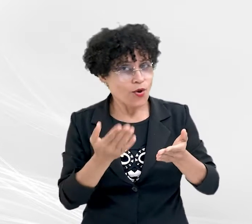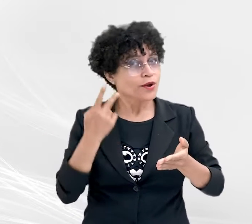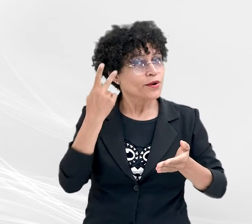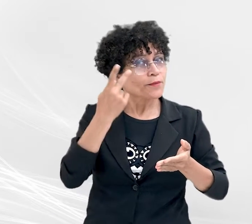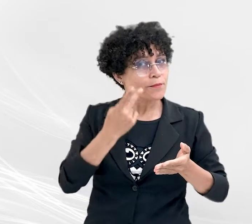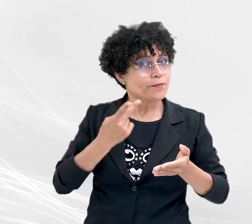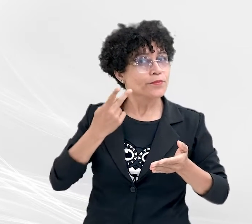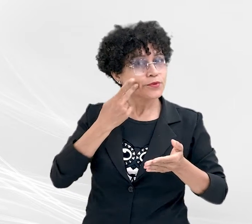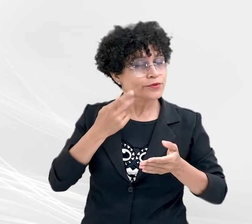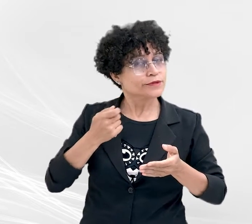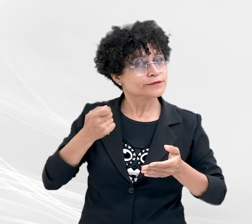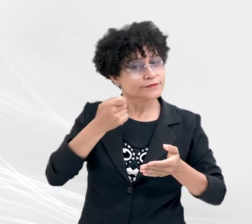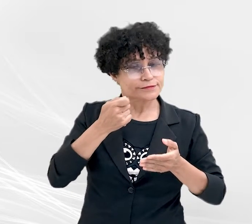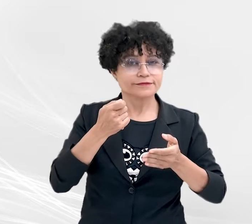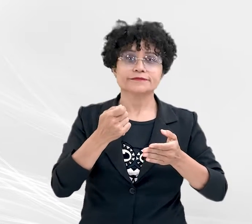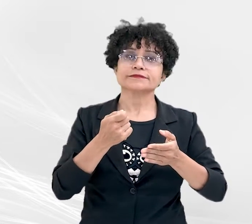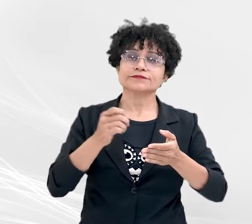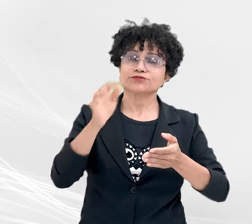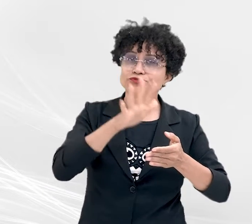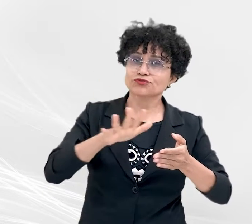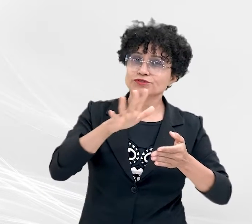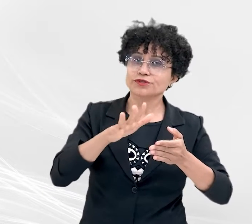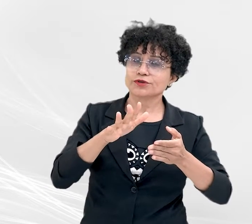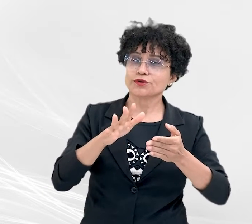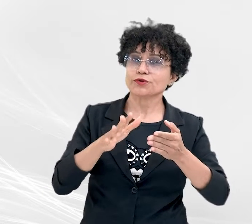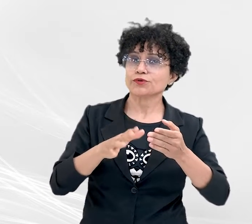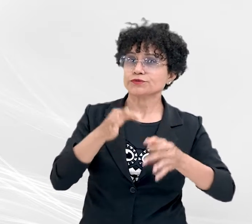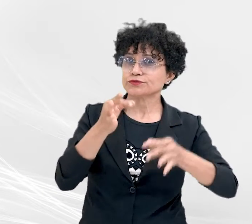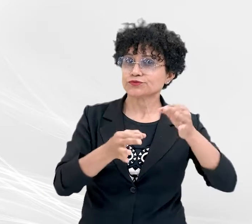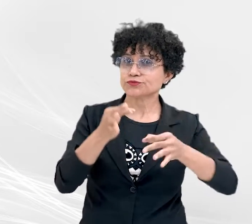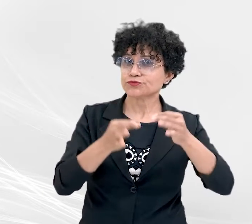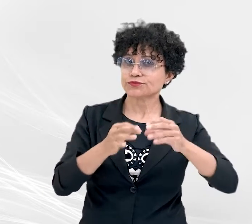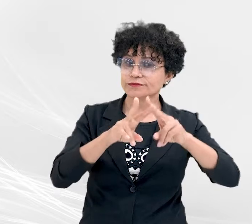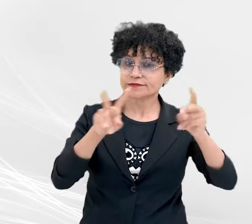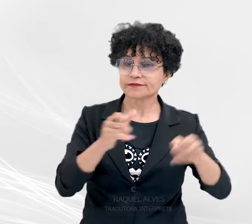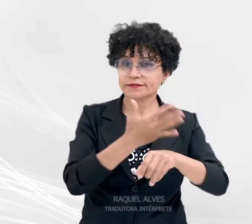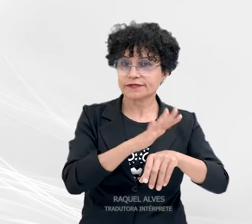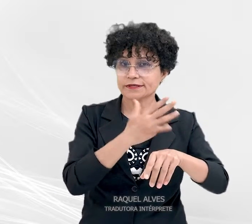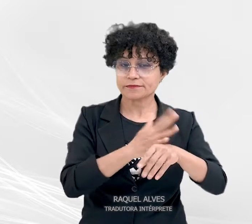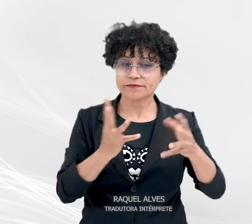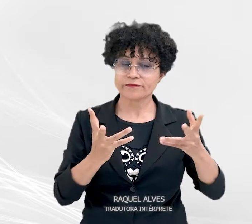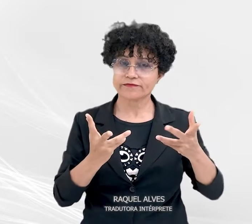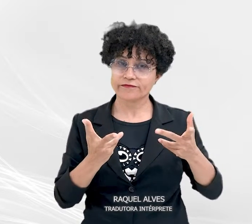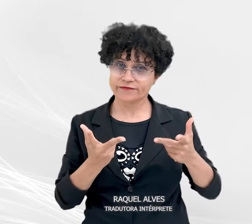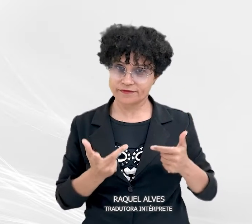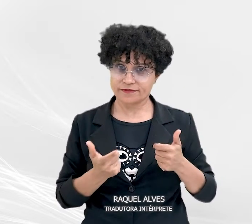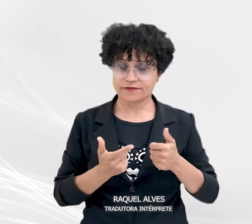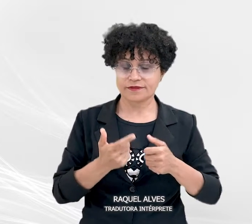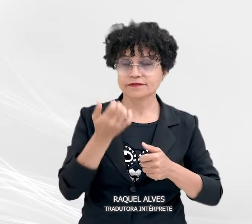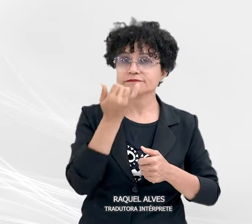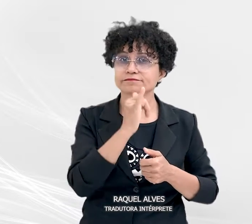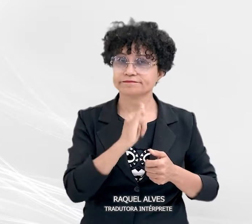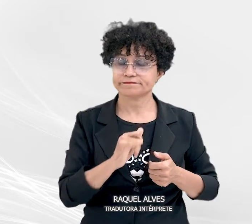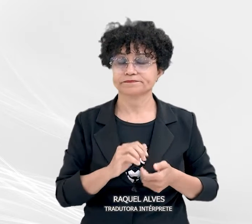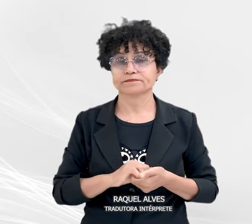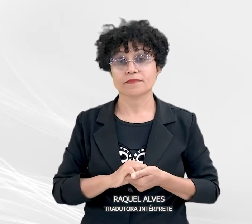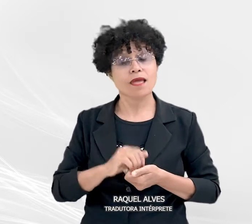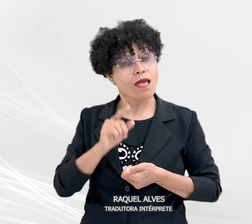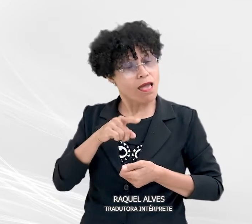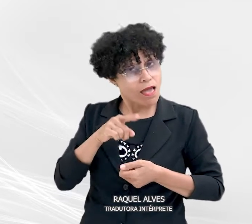Justiça passar pelo treinamento virtual sobre eficiência energética. Essa qualificação está